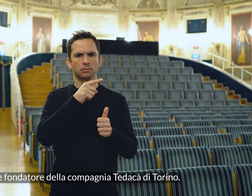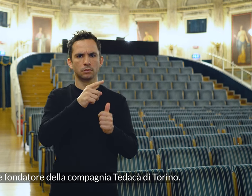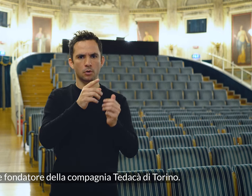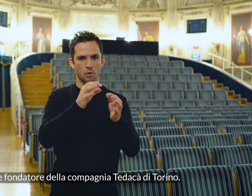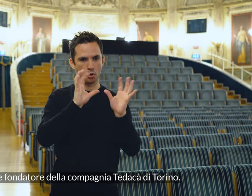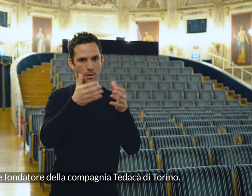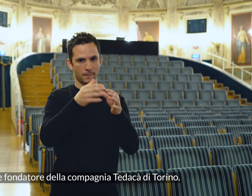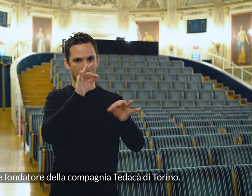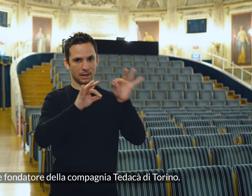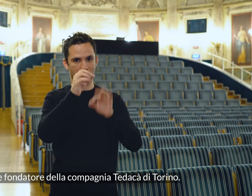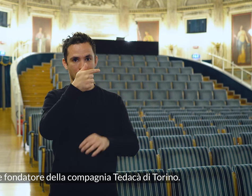Tedacà di Torino.